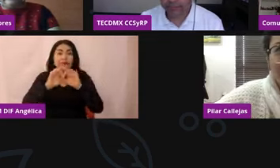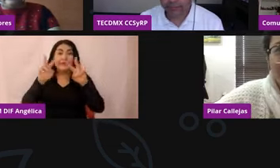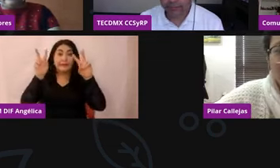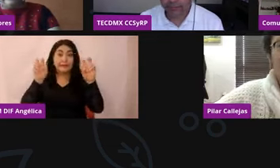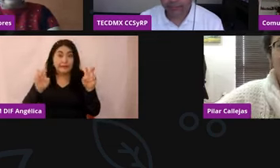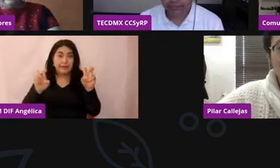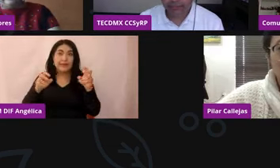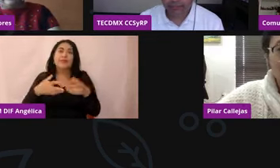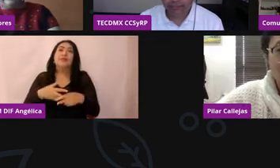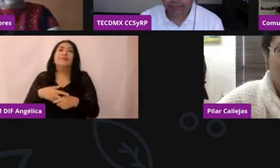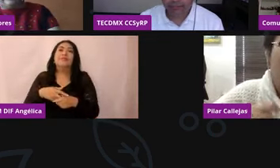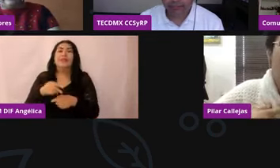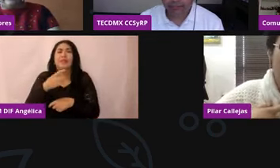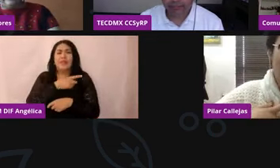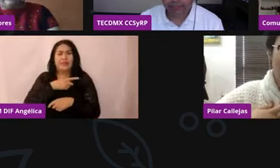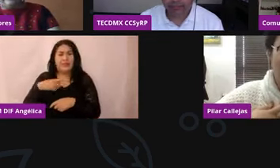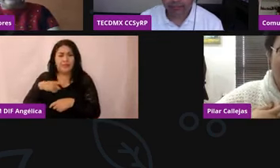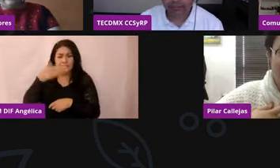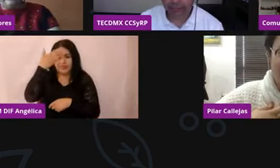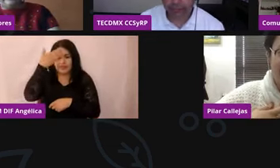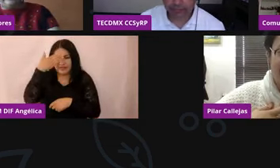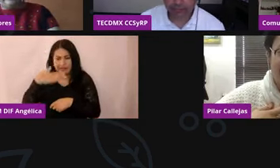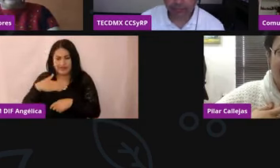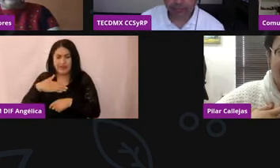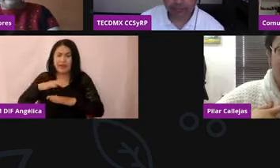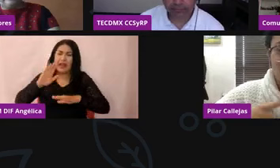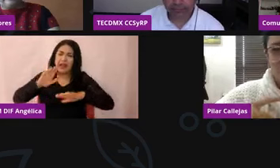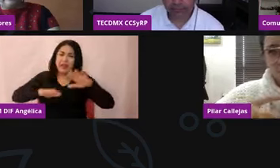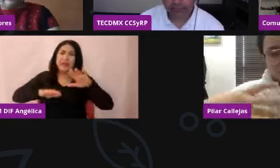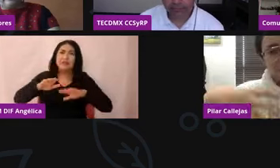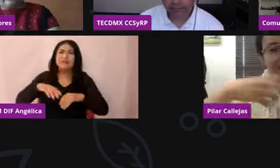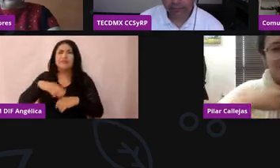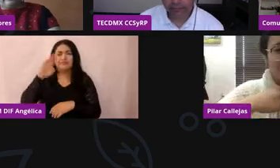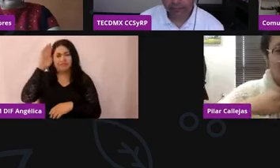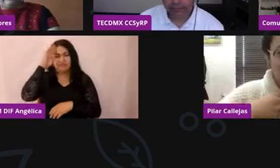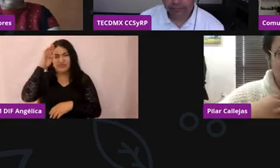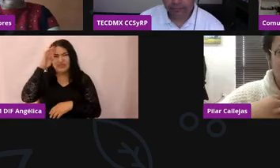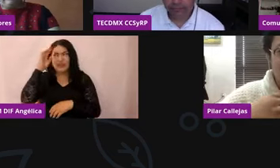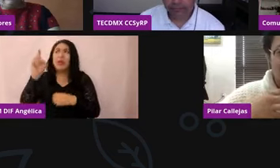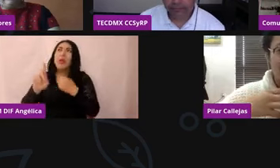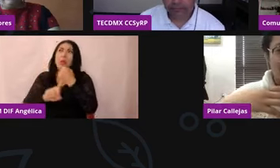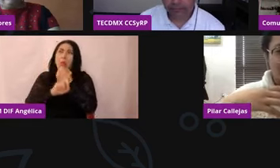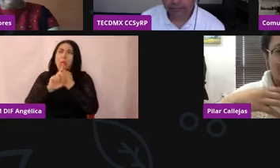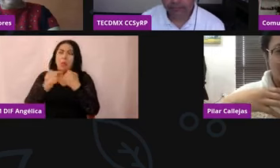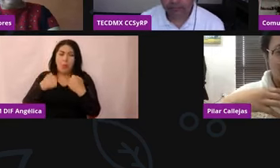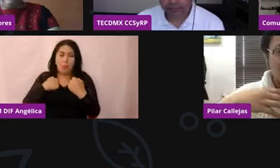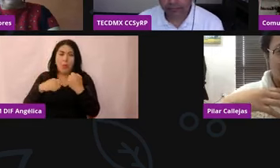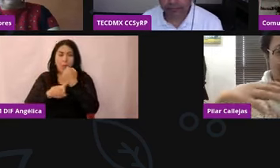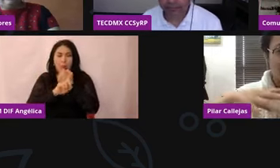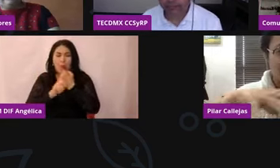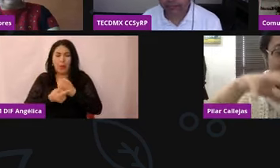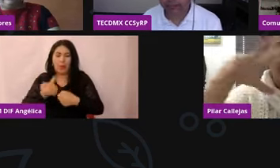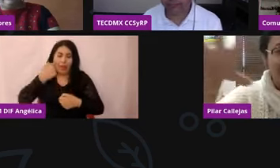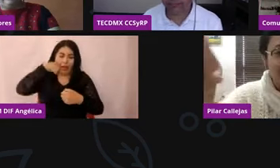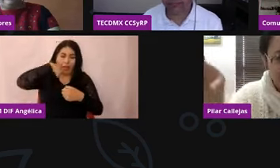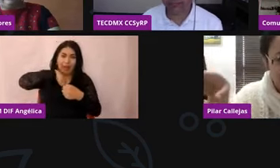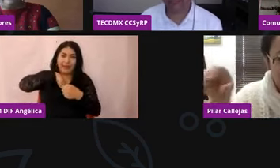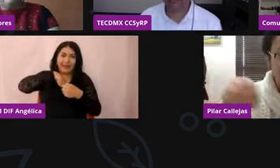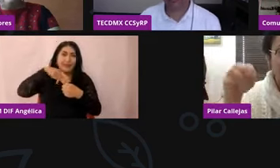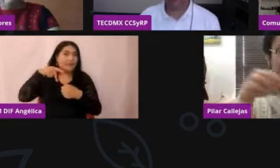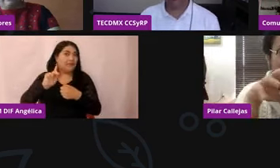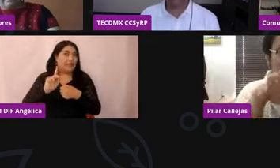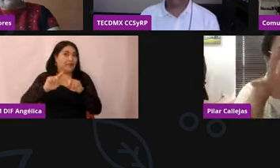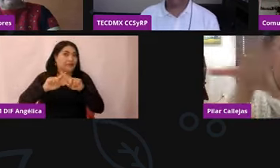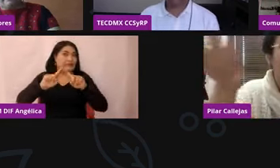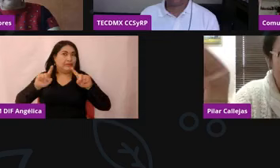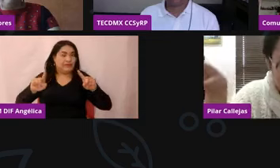no solo uno piensa que hay como problemas internos, ¿no? Más bien pareciera como que esto se va extendiendo